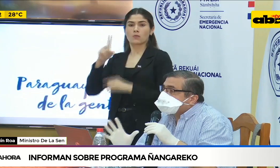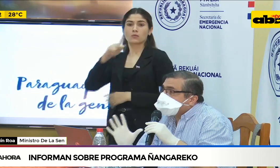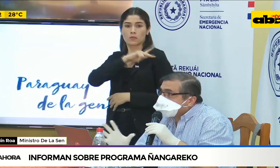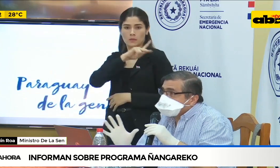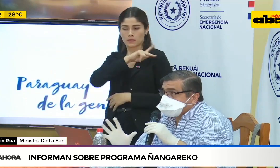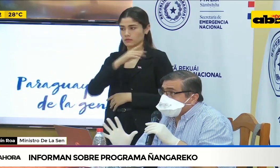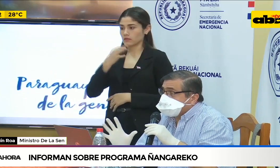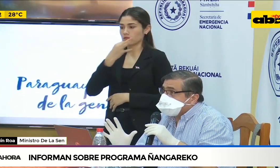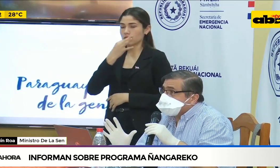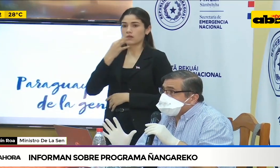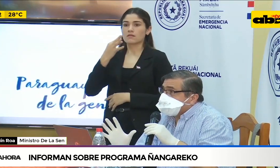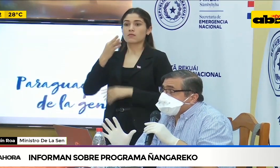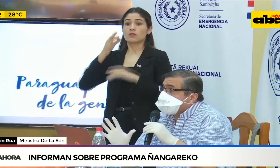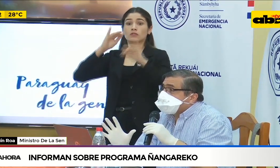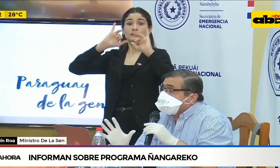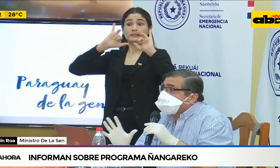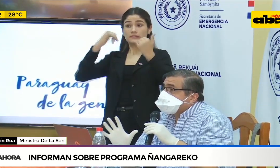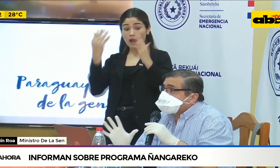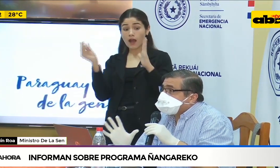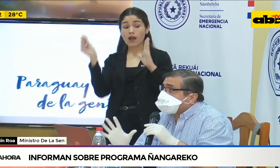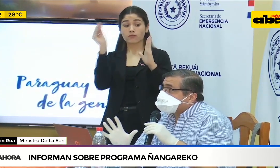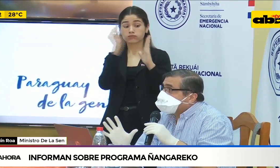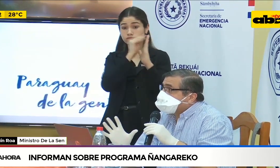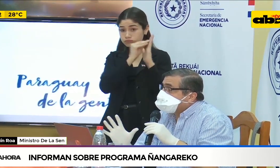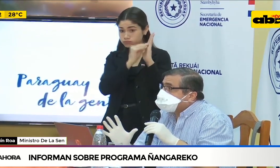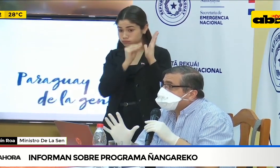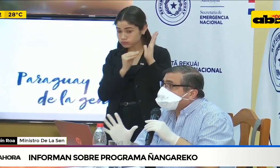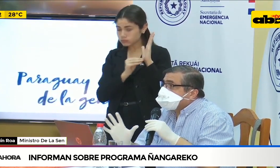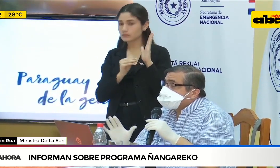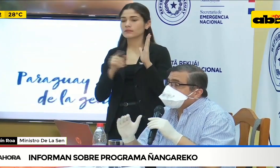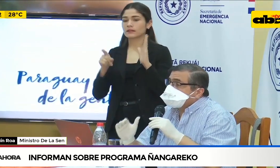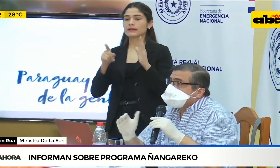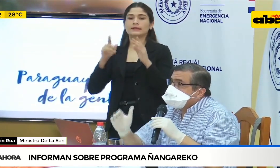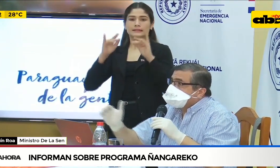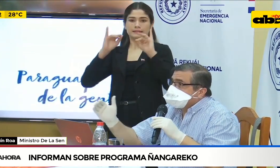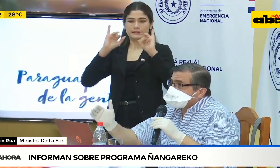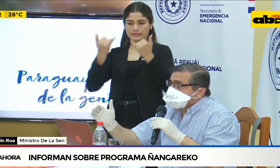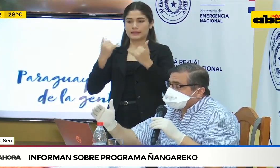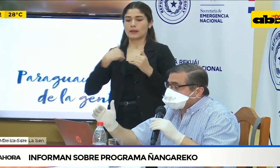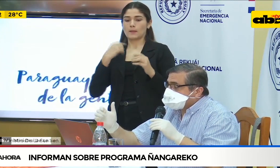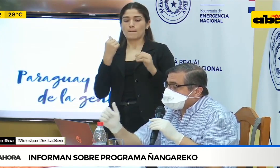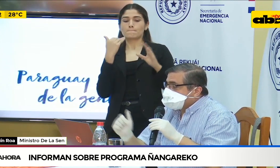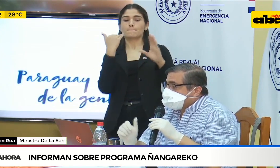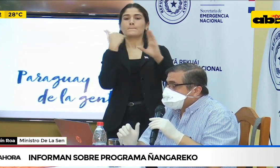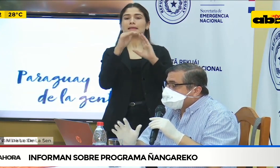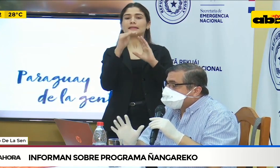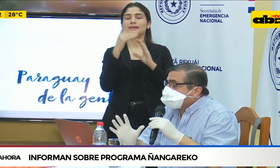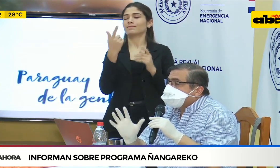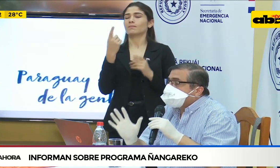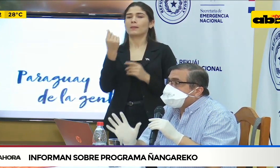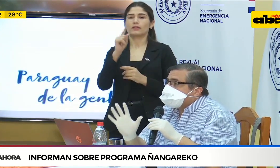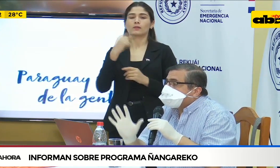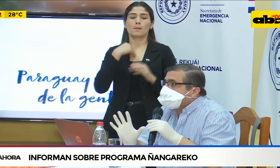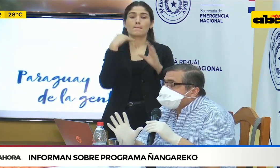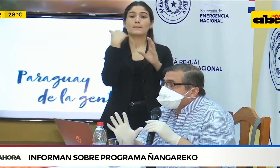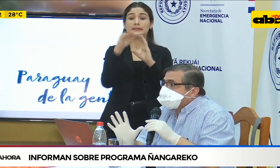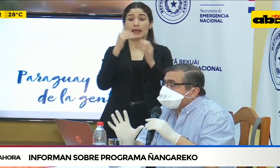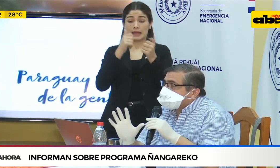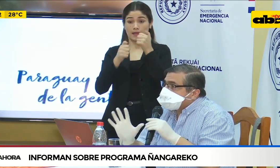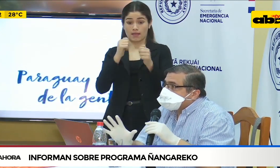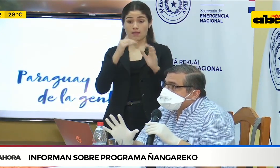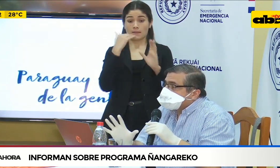ya están recibiendo el mensaje correspondiente para poder seguir el proceso. O sea, digamos, por un lado también